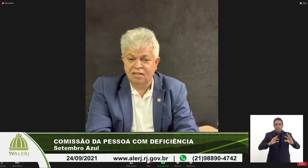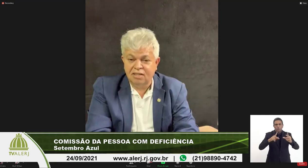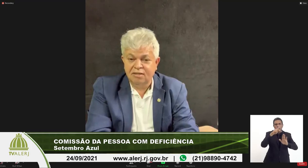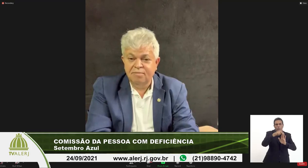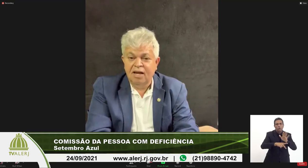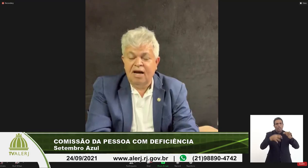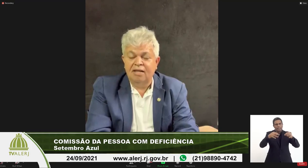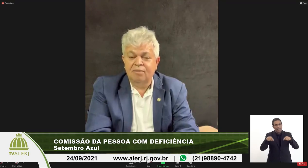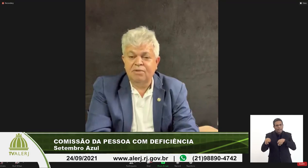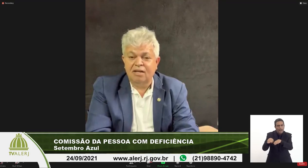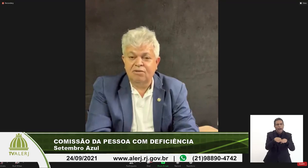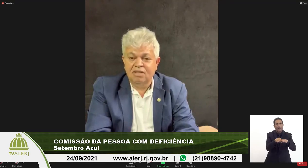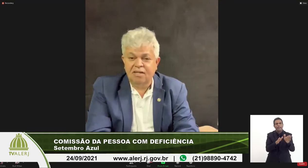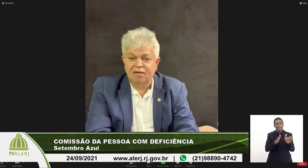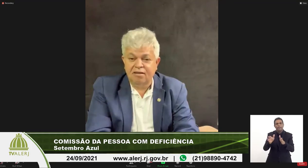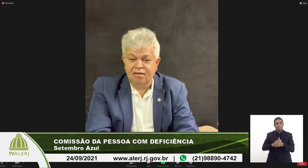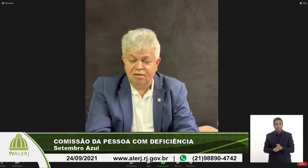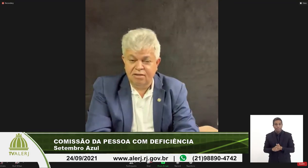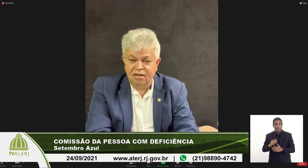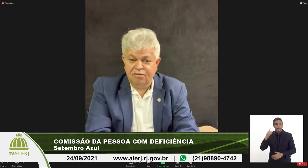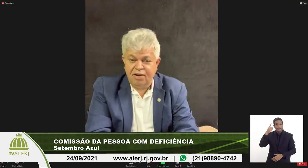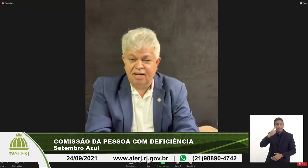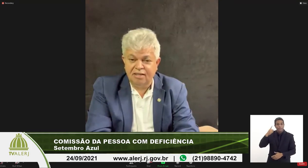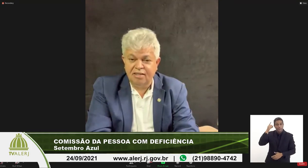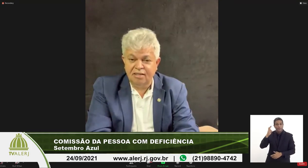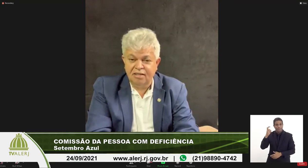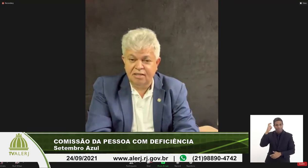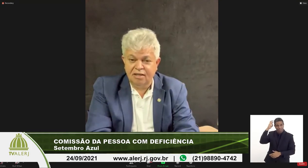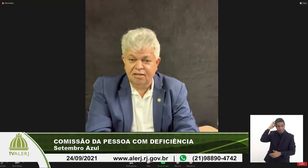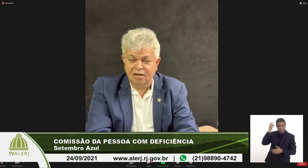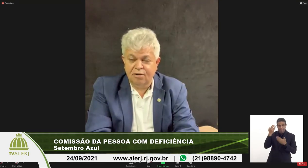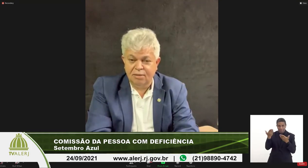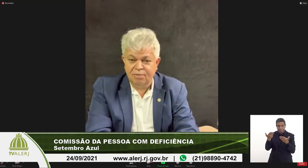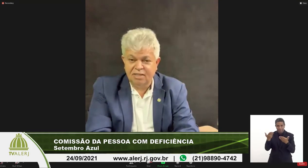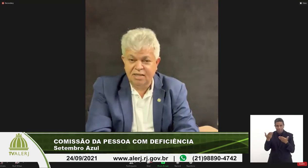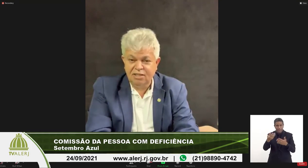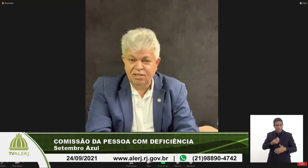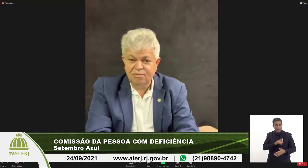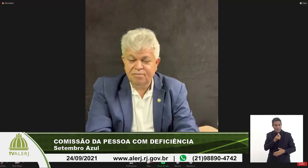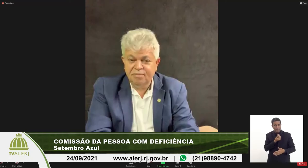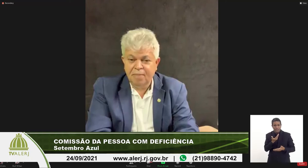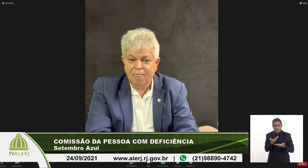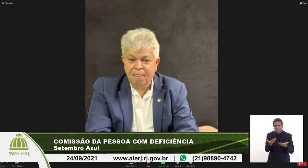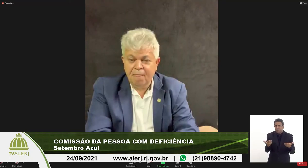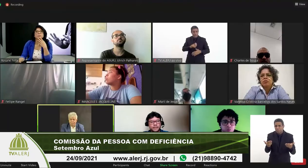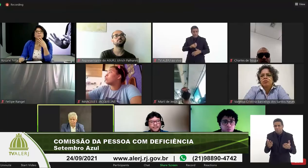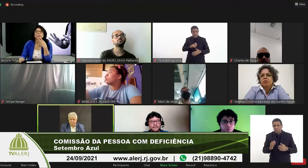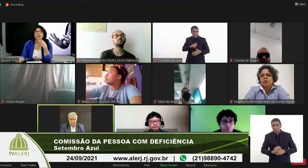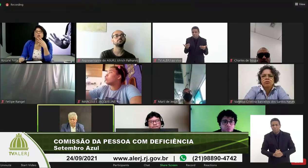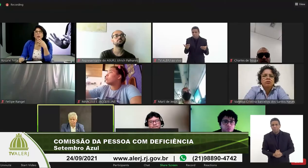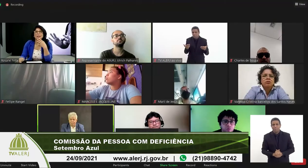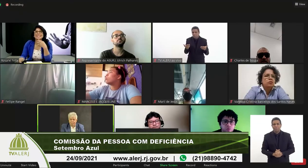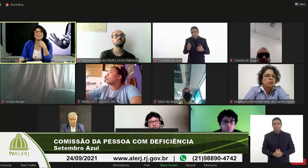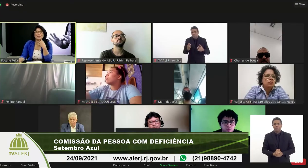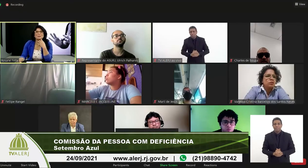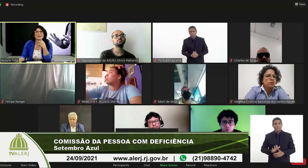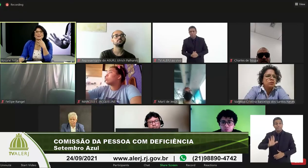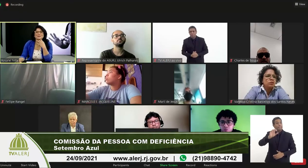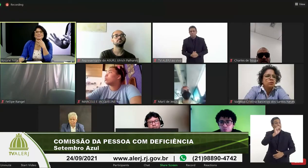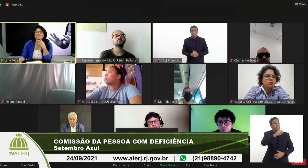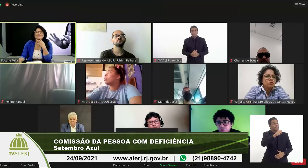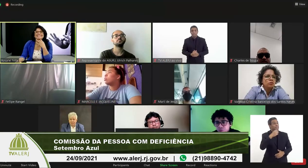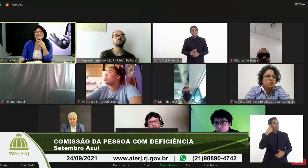aconteçam a deputada Rosana Rosana Félix se encontra presente estou aqui sim